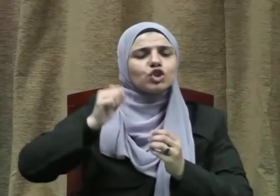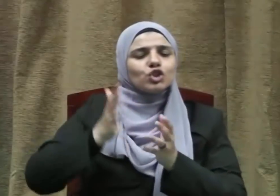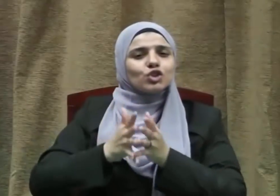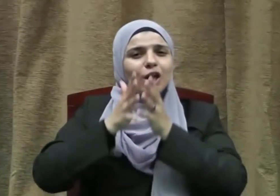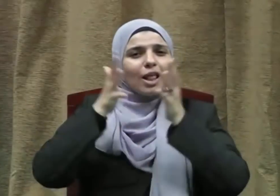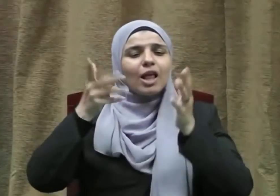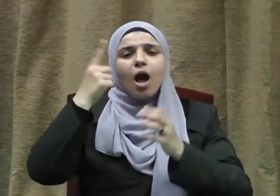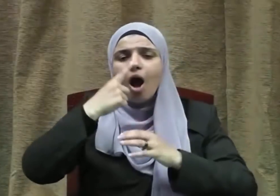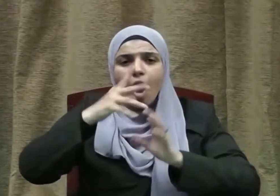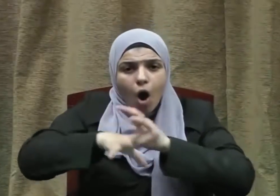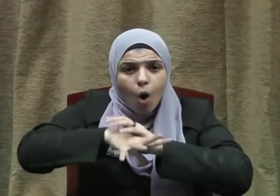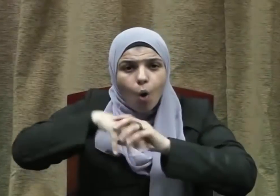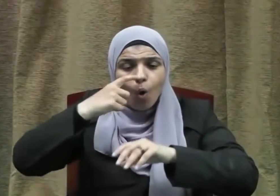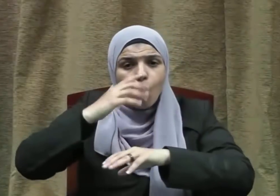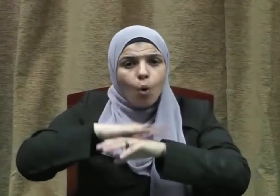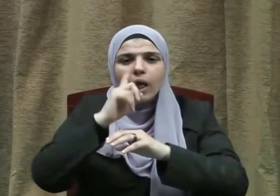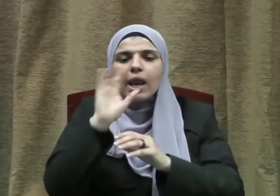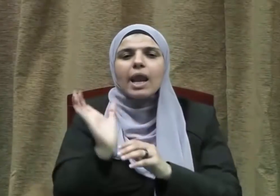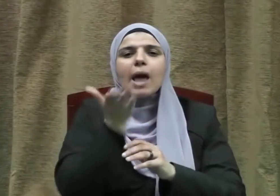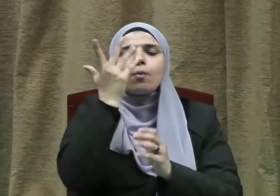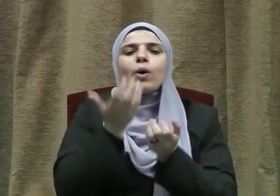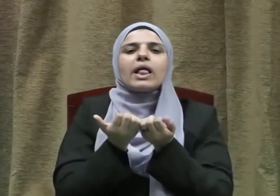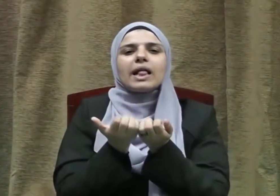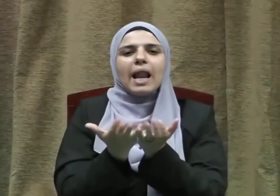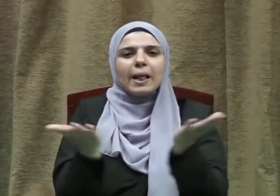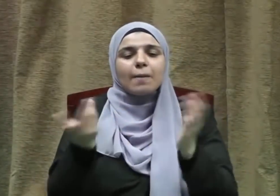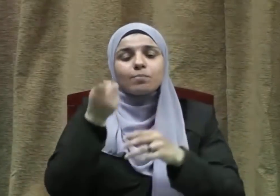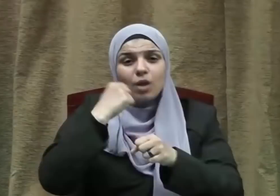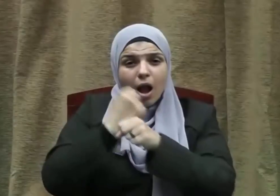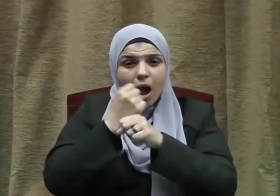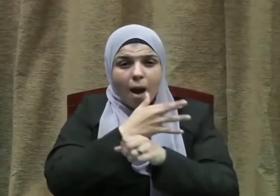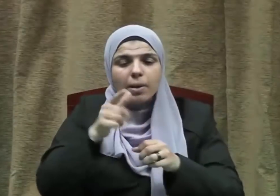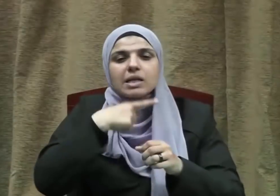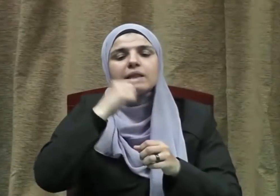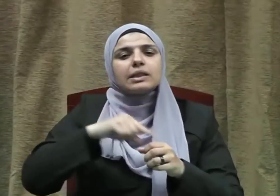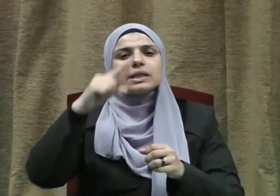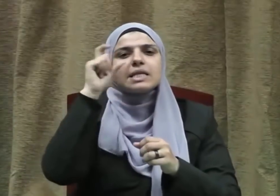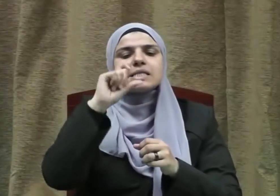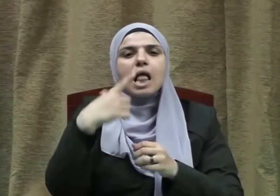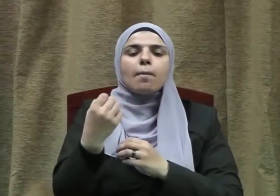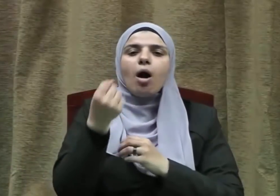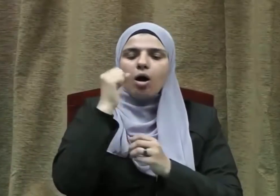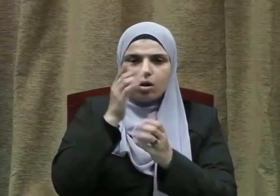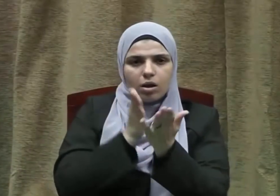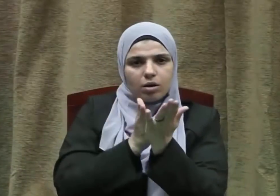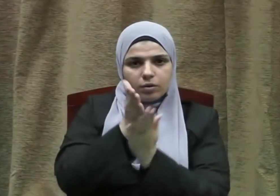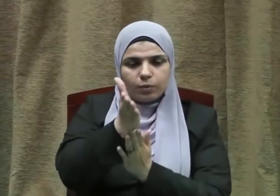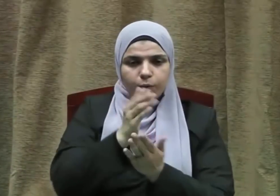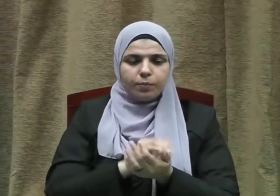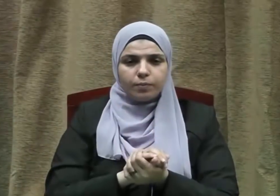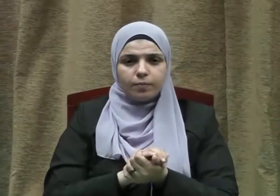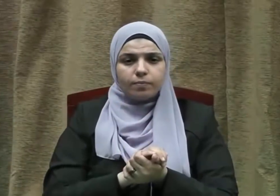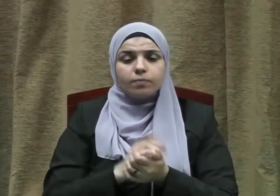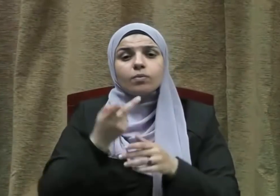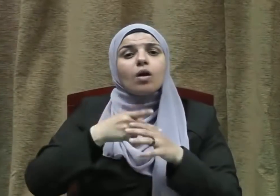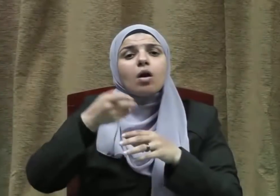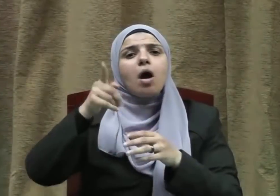وخلق نبوي كريم وسلوك إسلامي قويم ولقد أمر